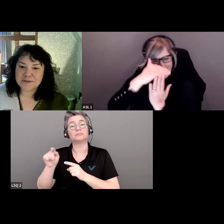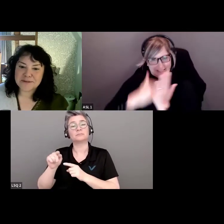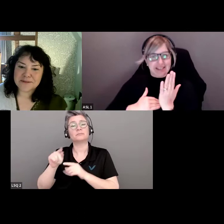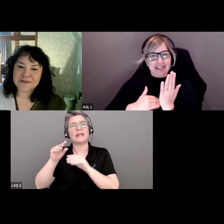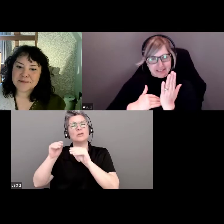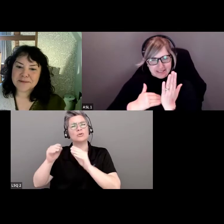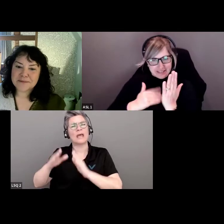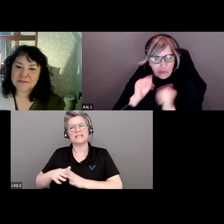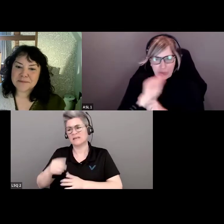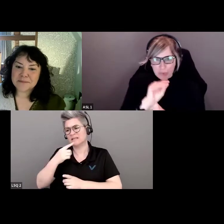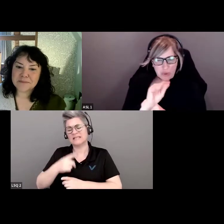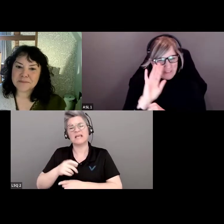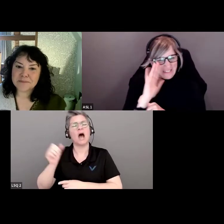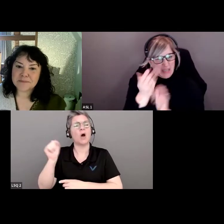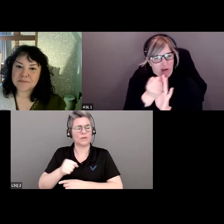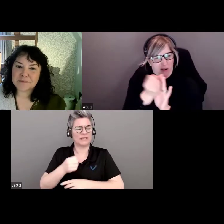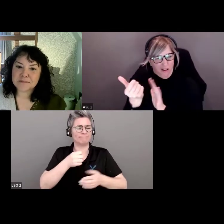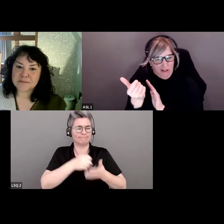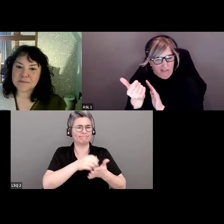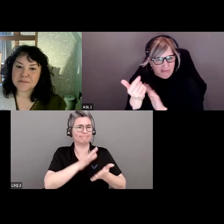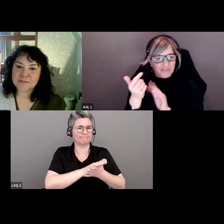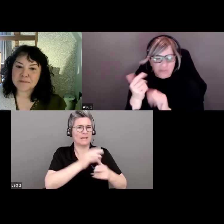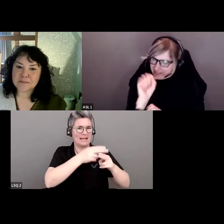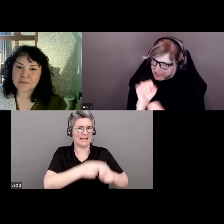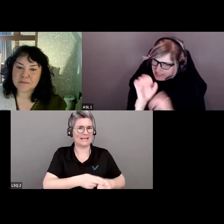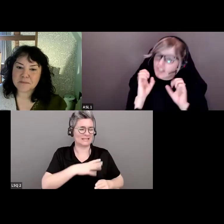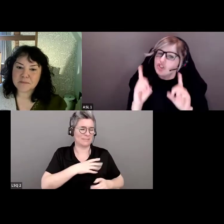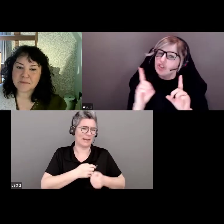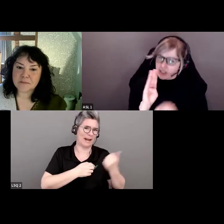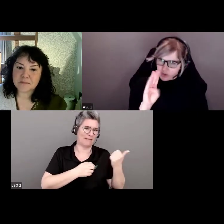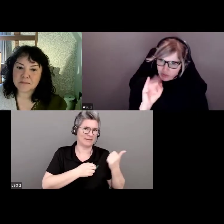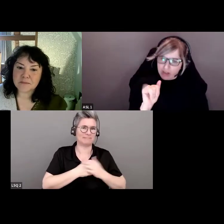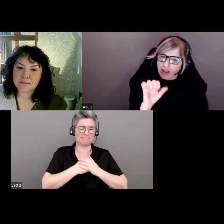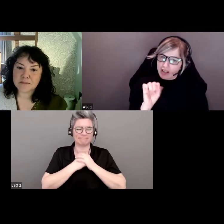éducatif. Je l'avais mis sur ma liste, mais on l'a exclu.